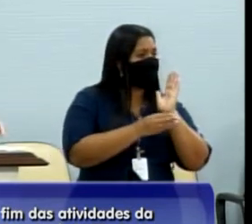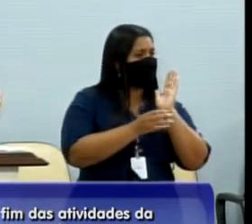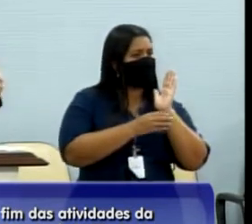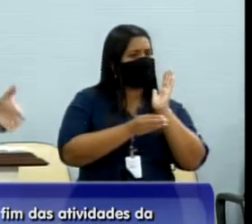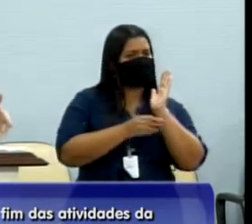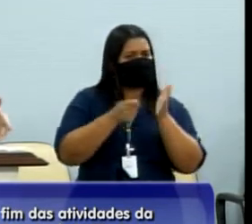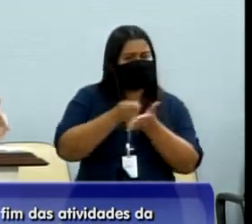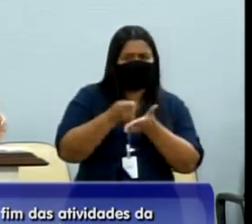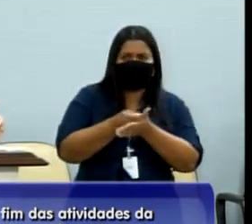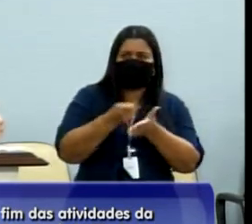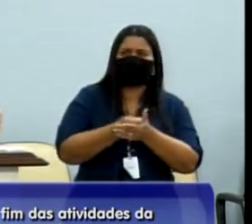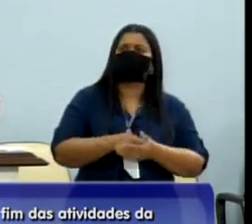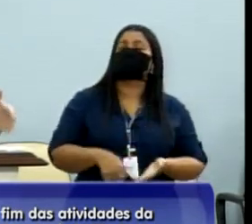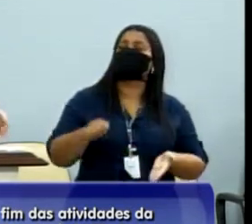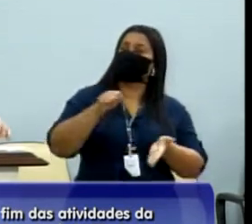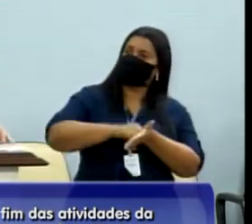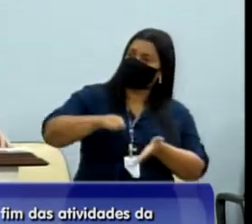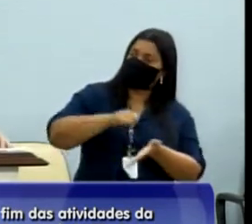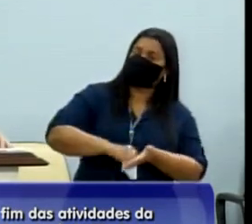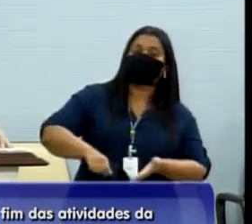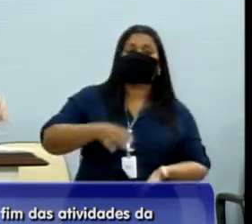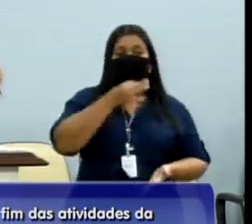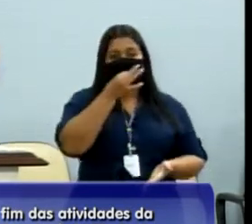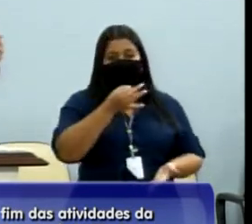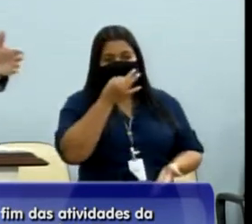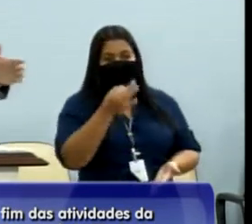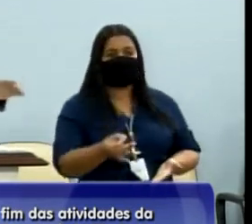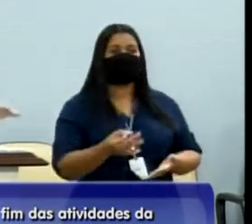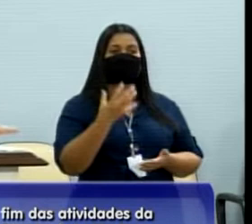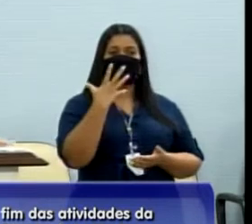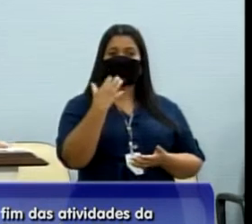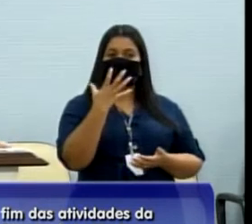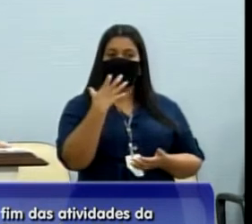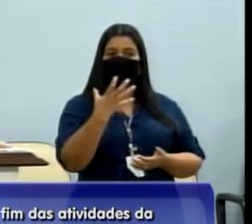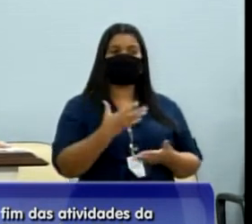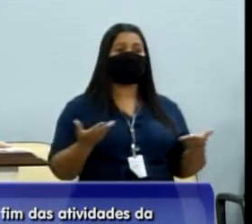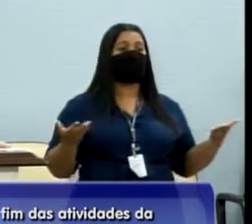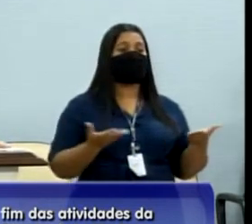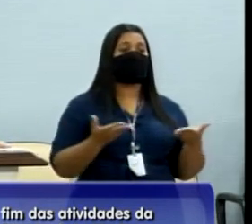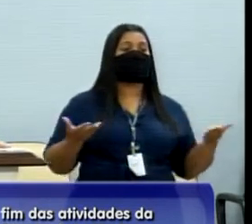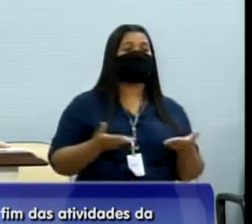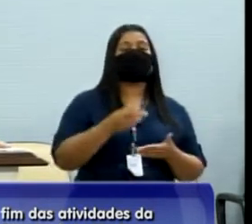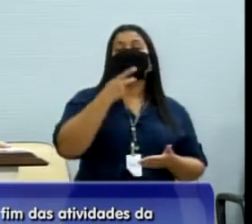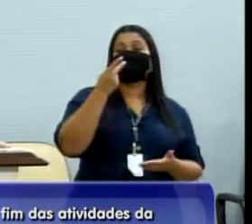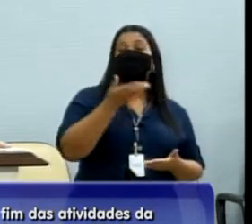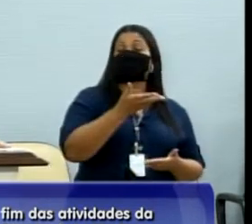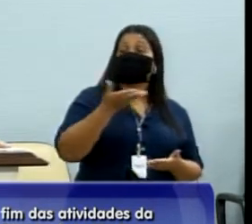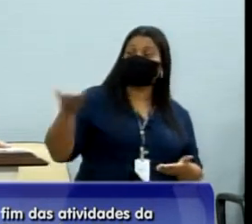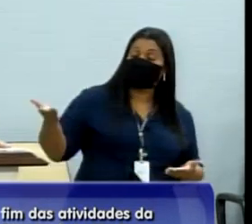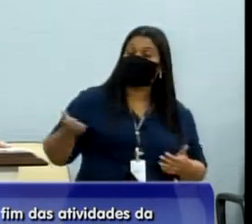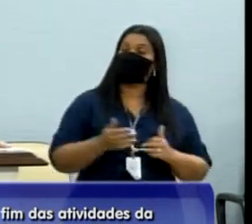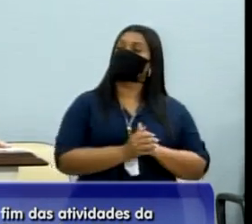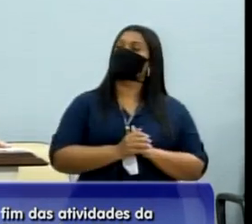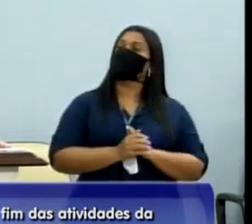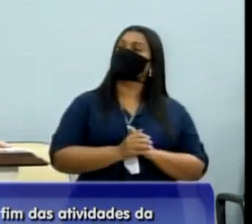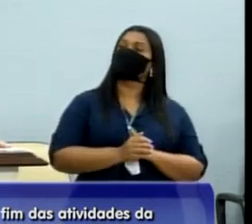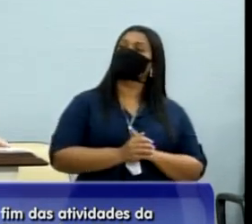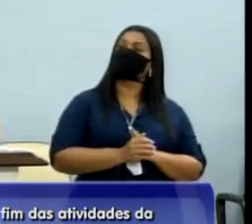posicionei, escrevi, gravei um vídeo, mas eu queria falar aqui agora para vocês. Esse assunto